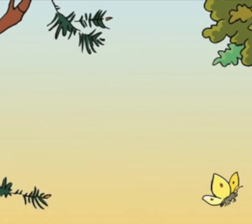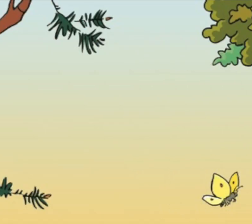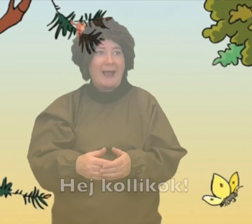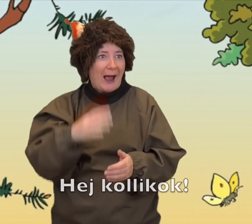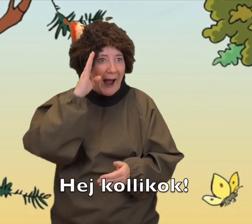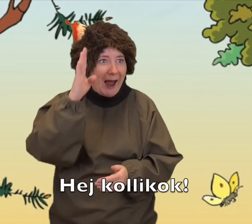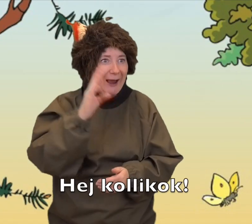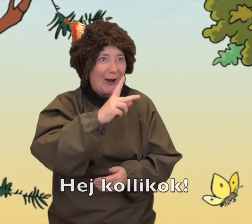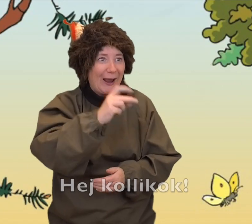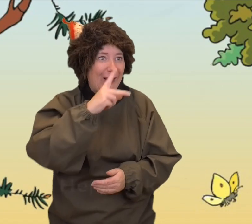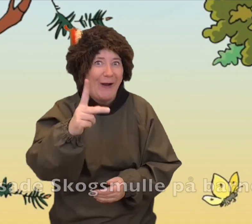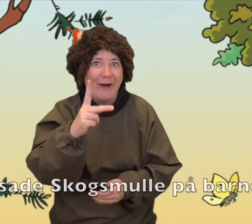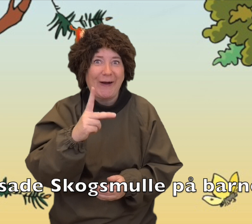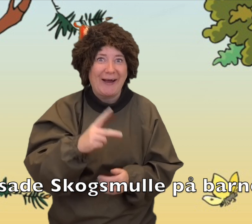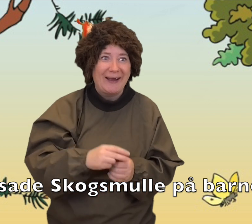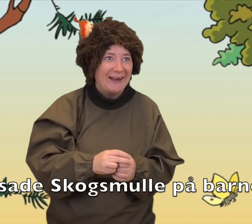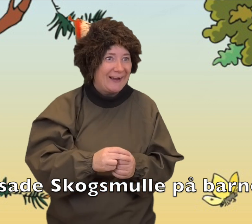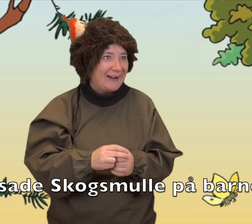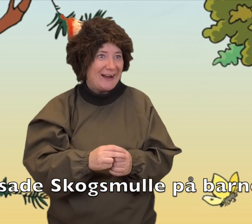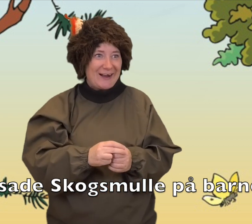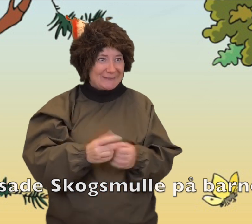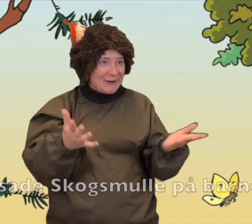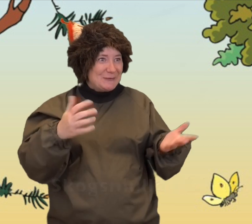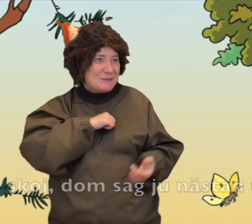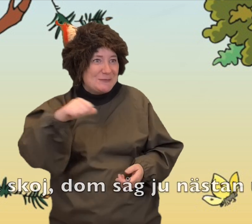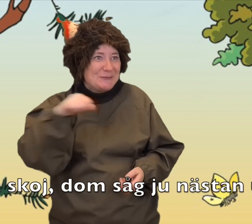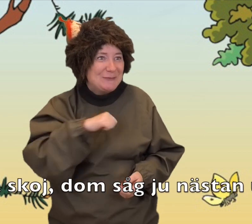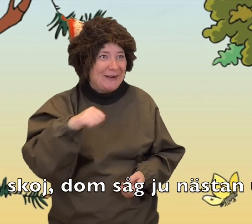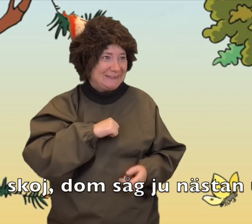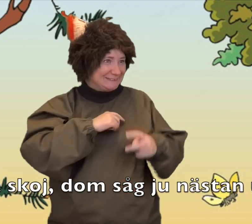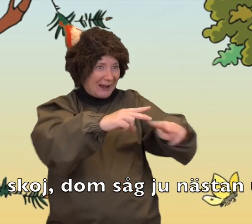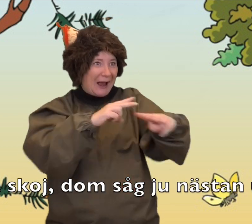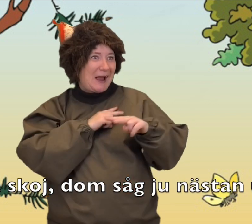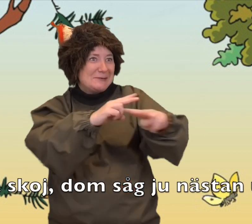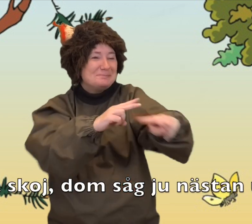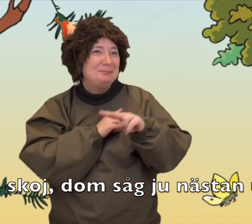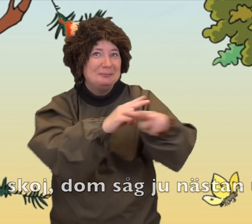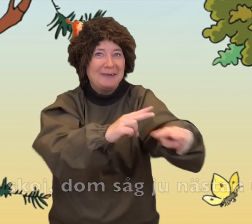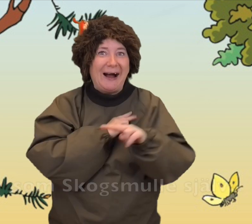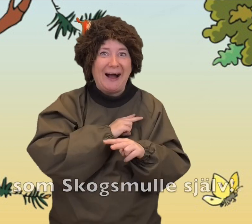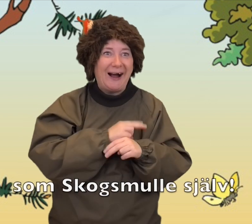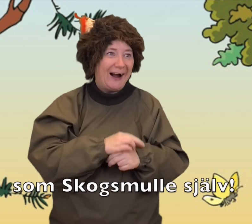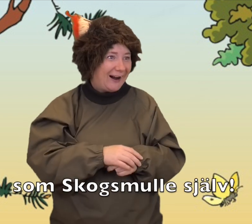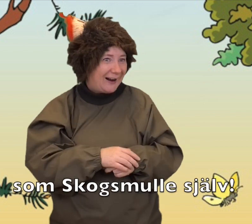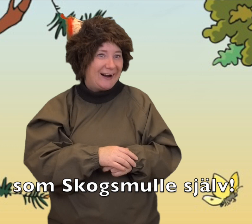Hej, koll i kock, hälsade skogsmulle på barnen. Vad skoj, de såg ut nästan som skogsmulle själv.